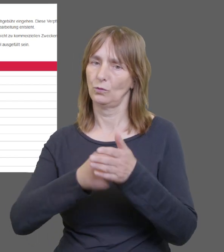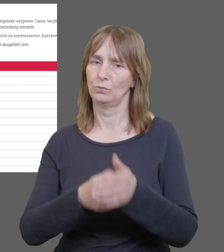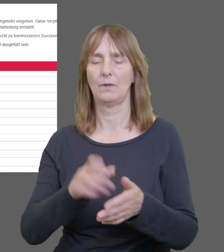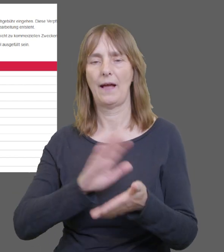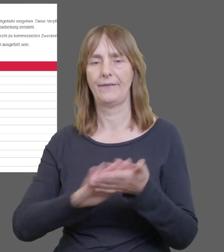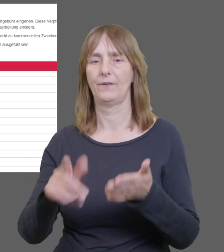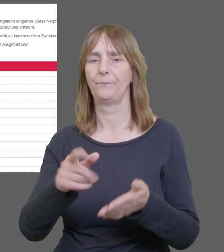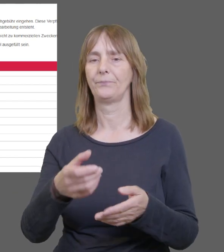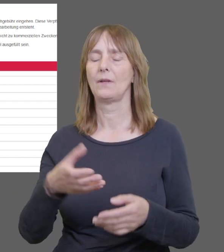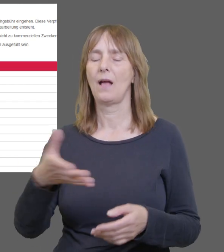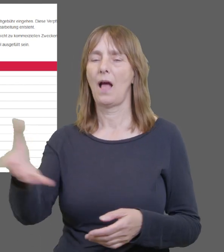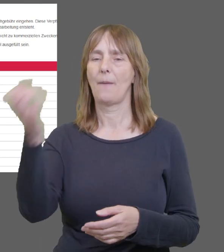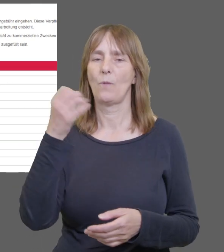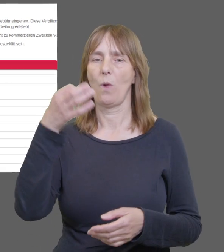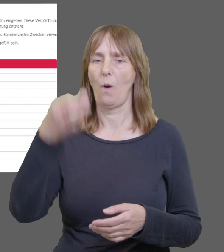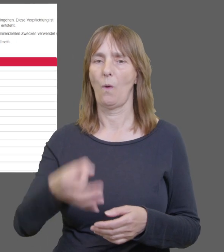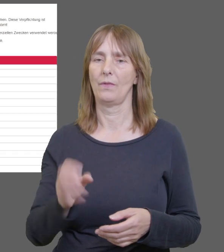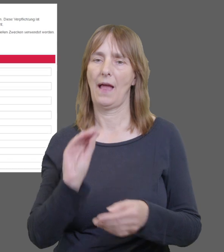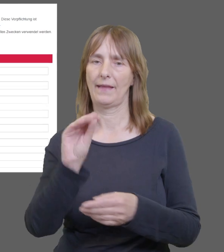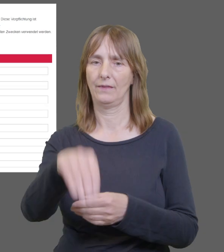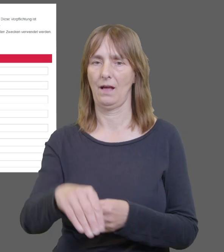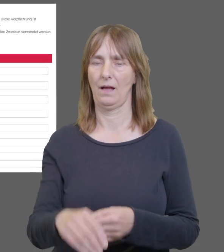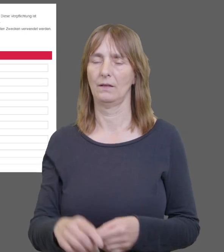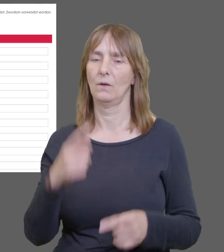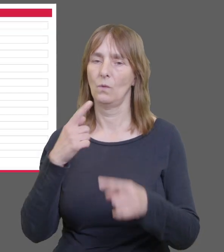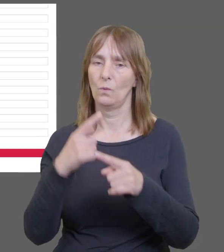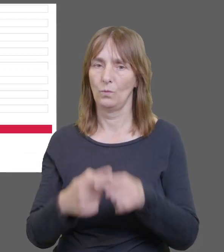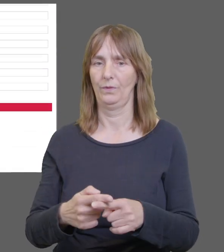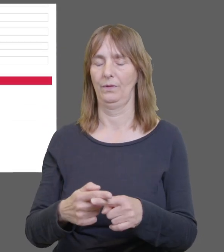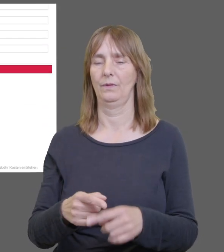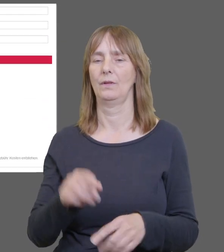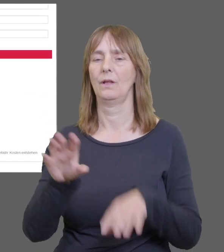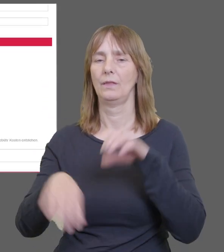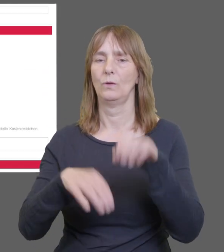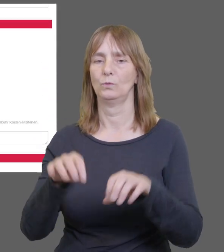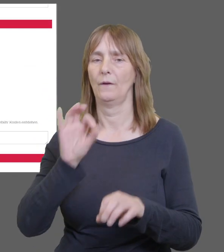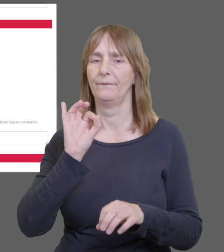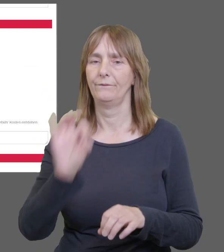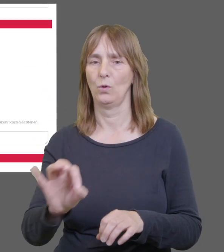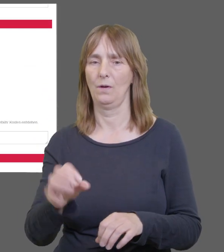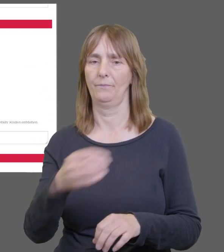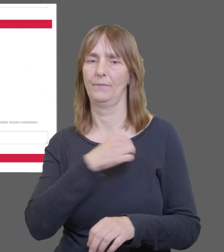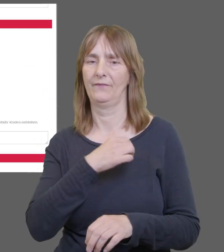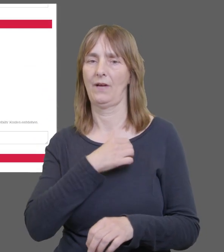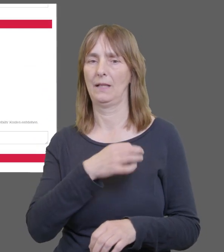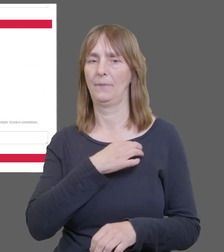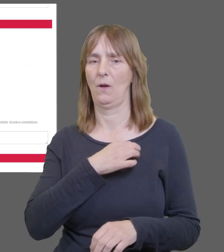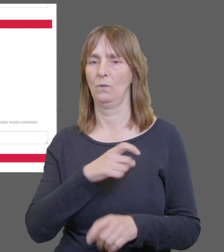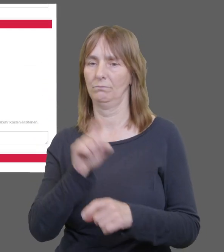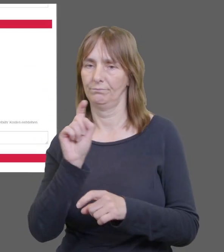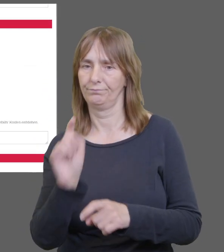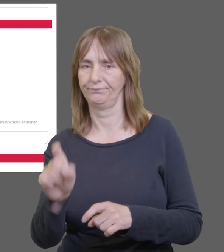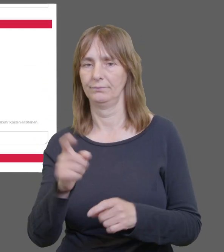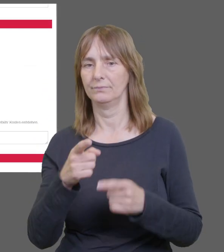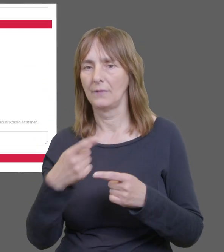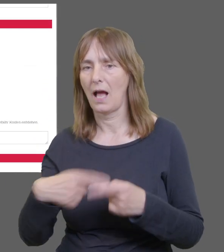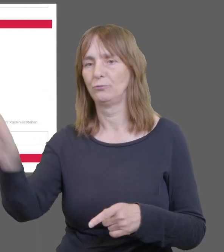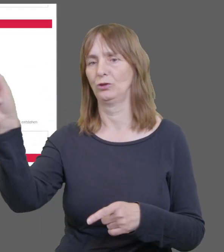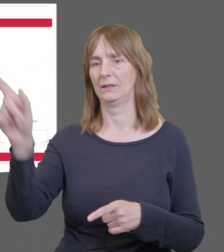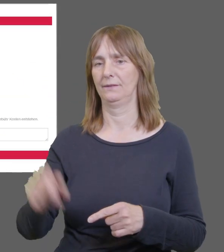wenn Sie zum Beispiel nur einige Seiten als Kopie aus dem Titel bestellen wollen. Nun müssen Sie nur noch die Abholzweigstelle auswählen, die